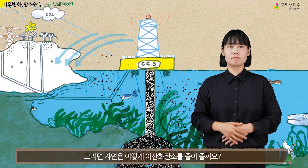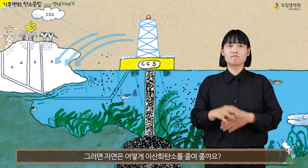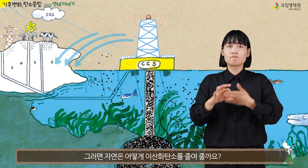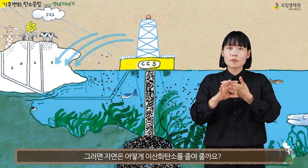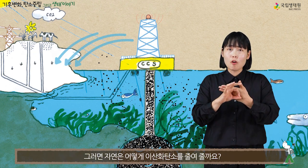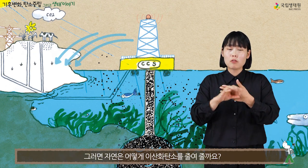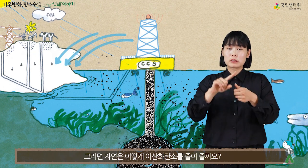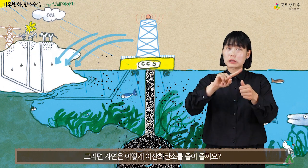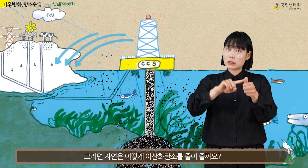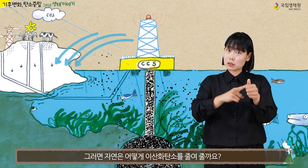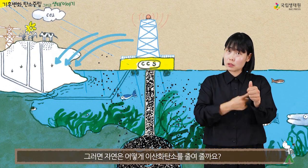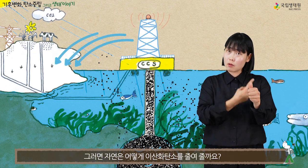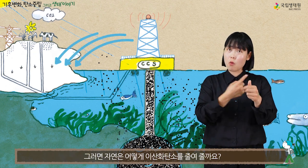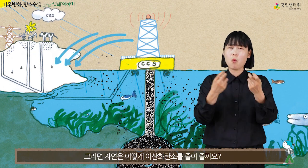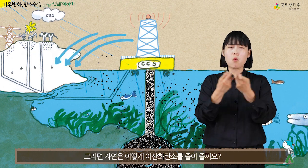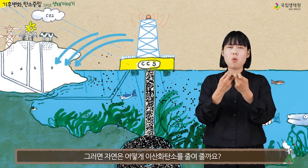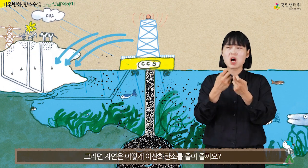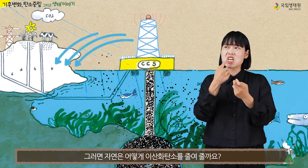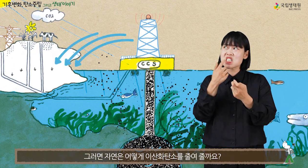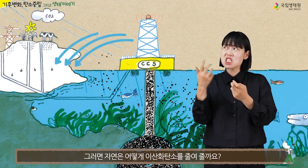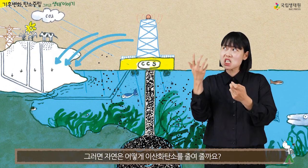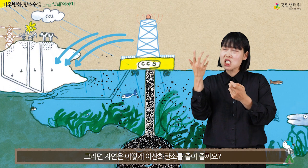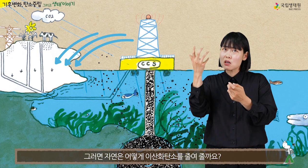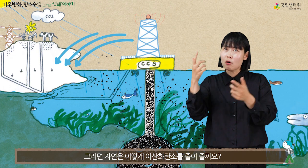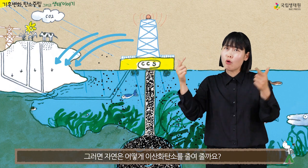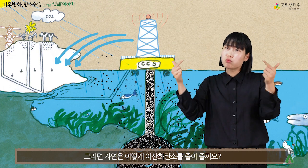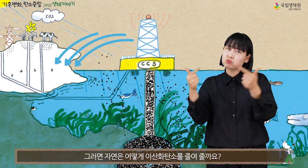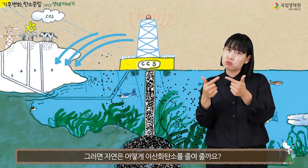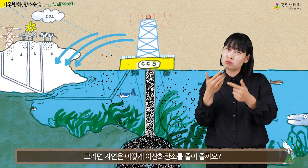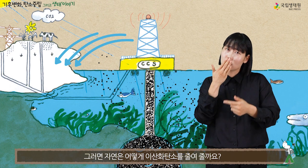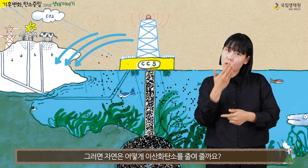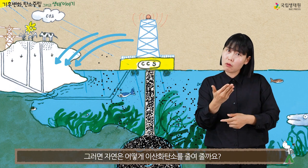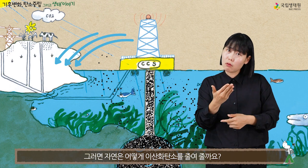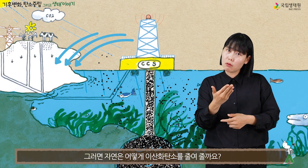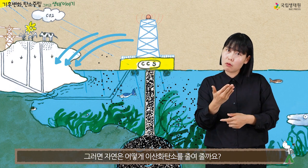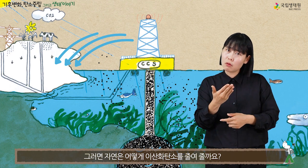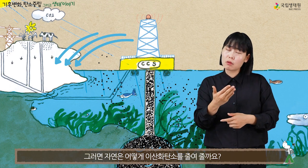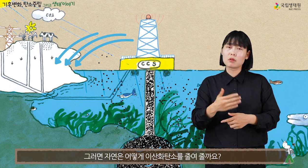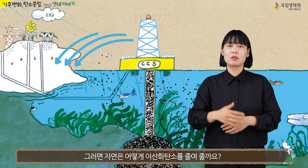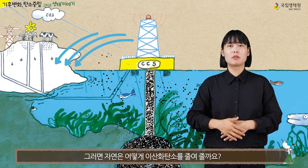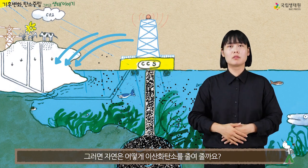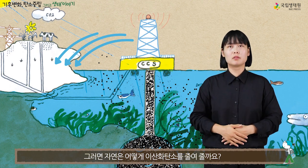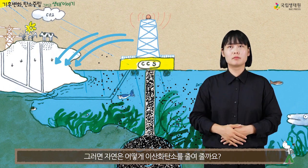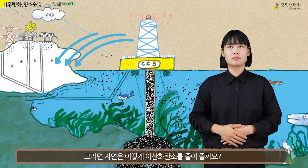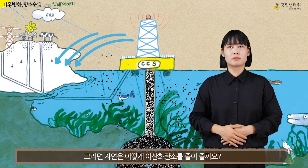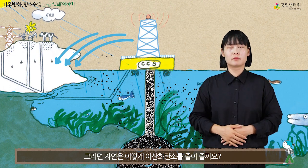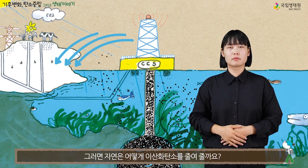그러면 자연은 어떻게 이산화탄소를 줄여줄까요?